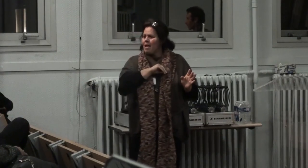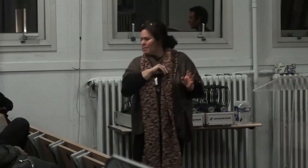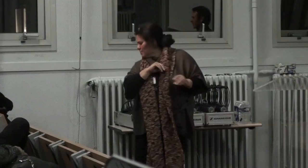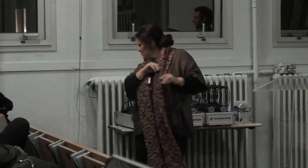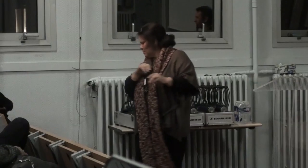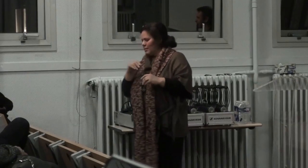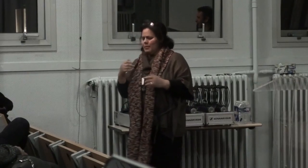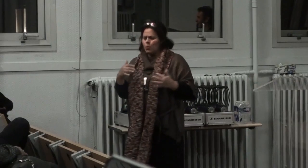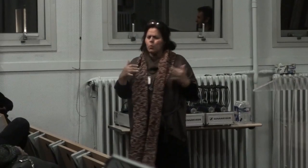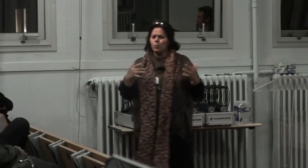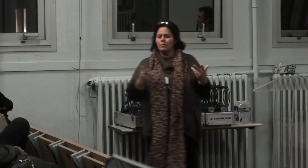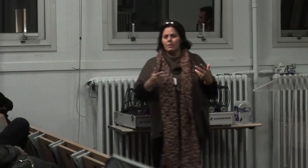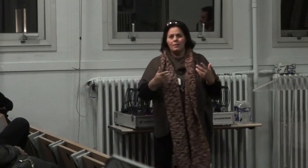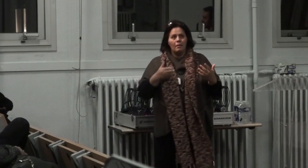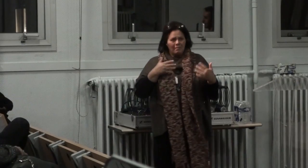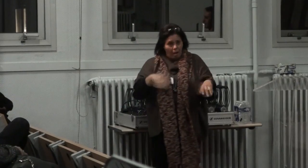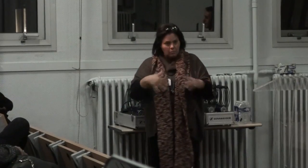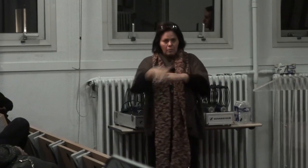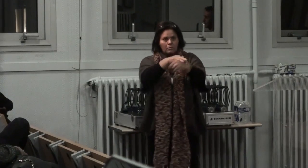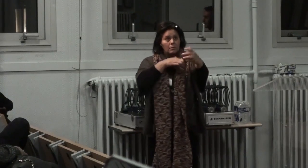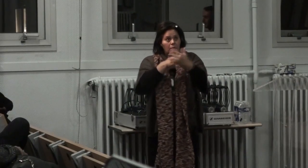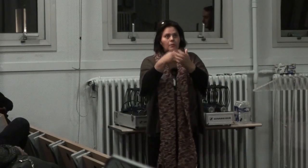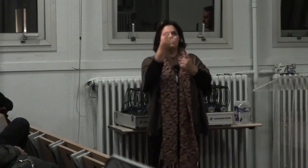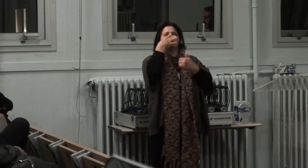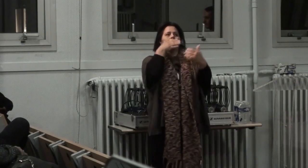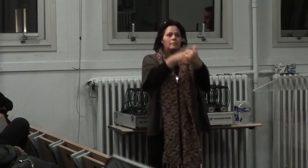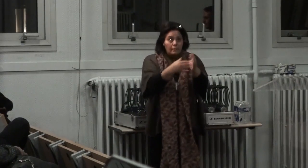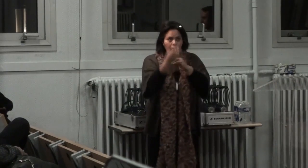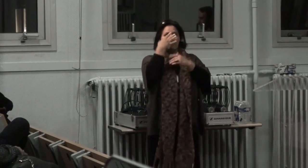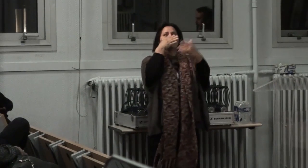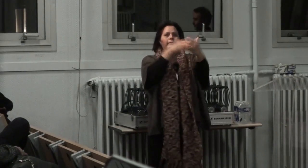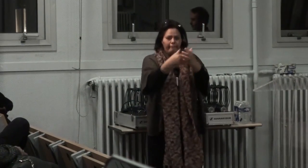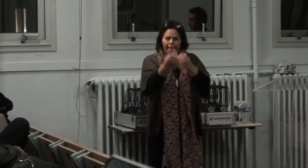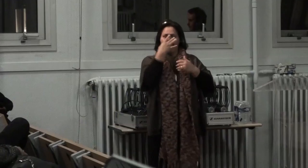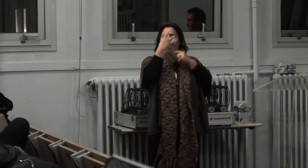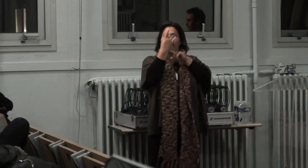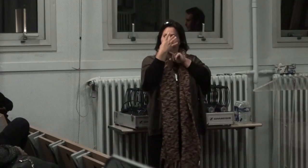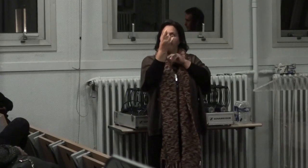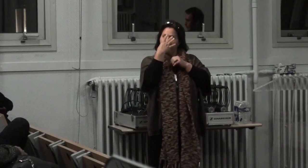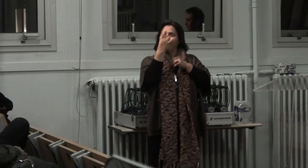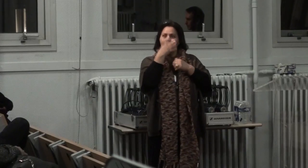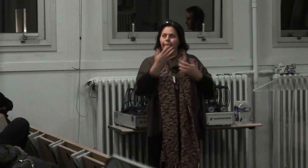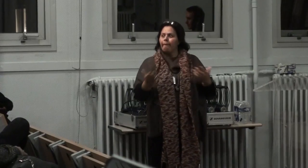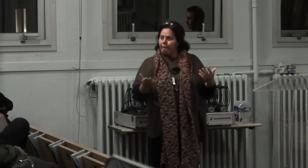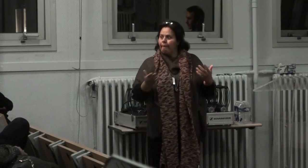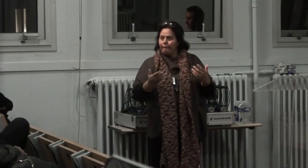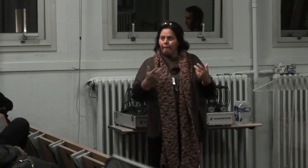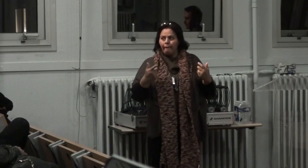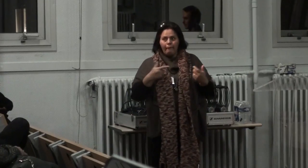donc du coup ce désir là il n'apparaît pas c'est compliqué la vie c'est sans arrêt des refuses